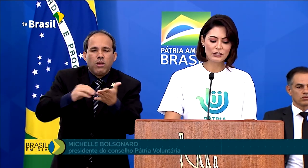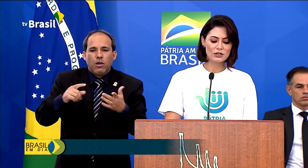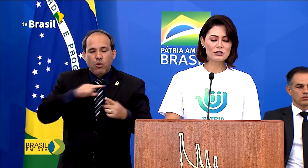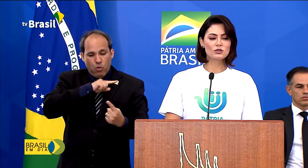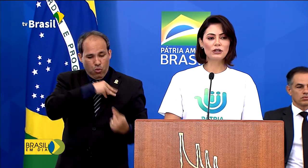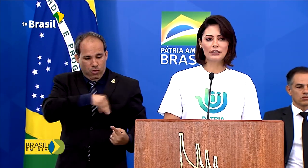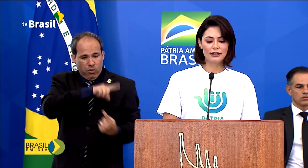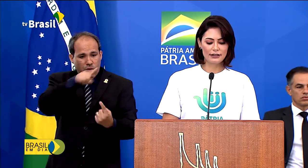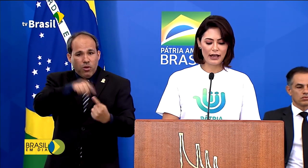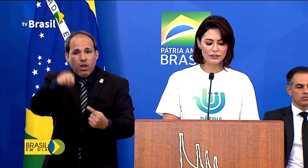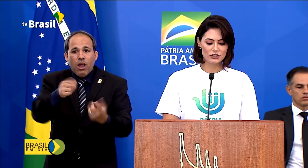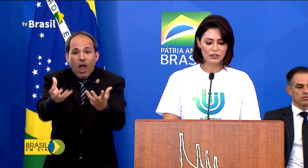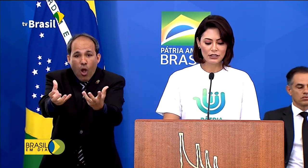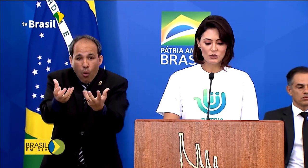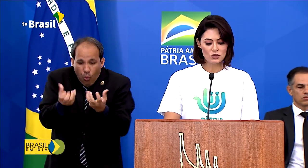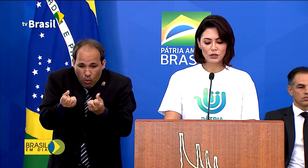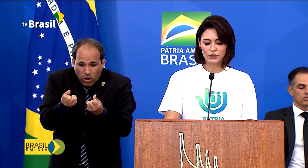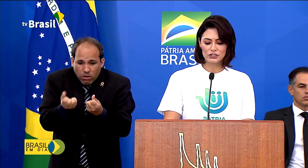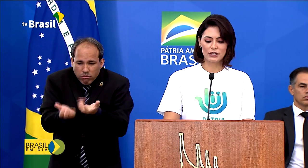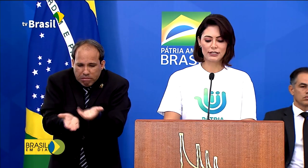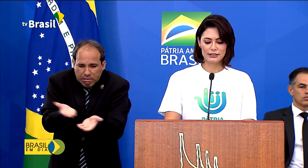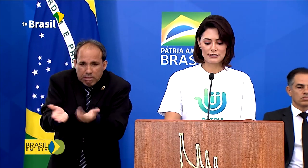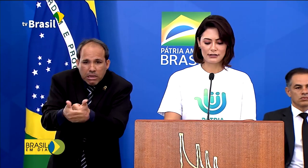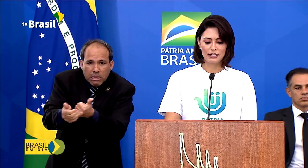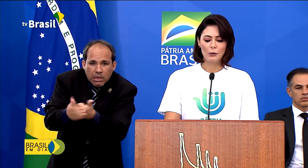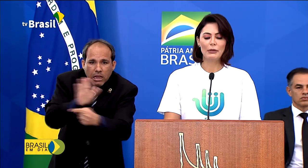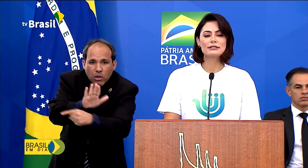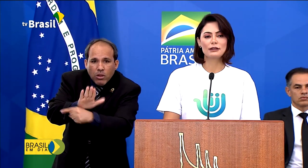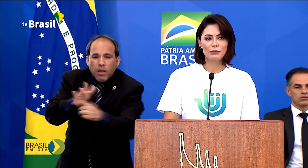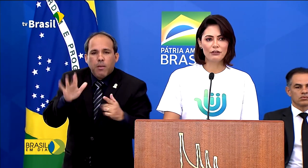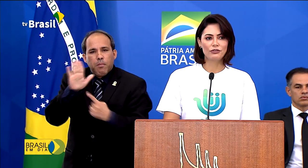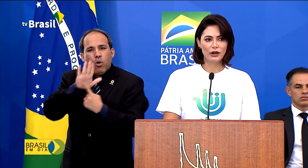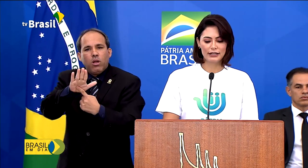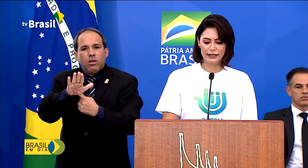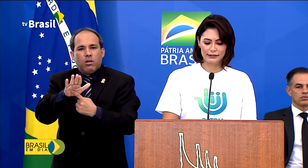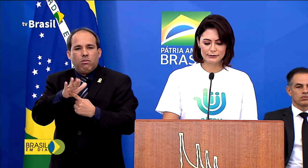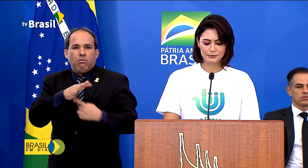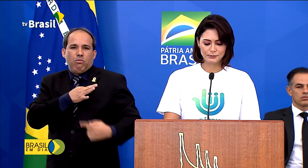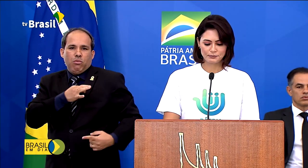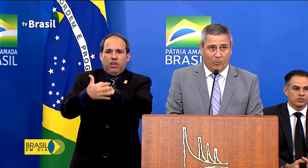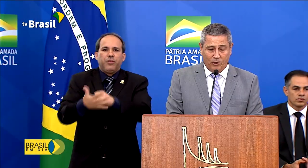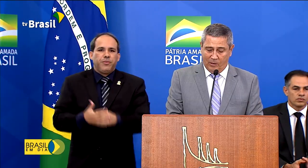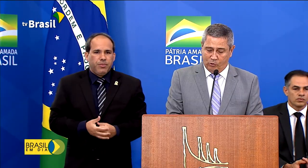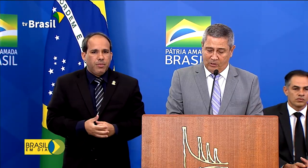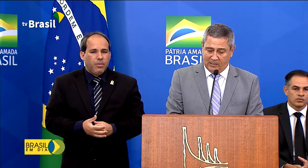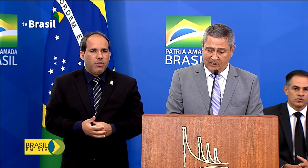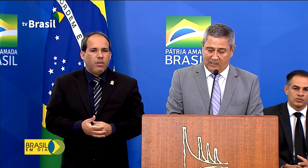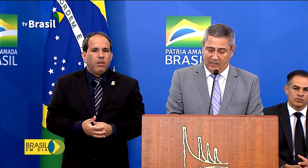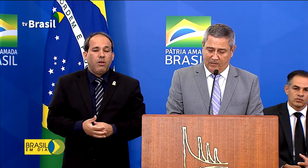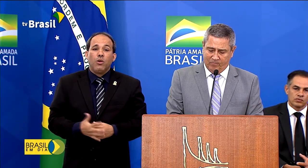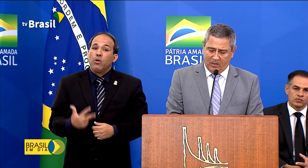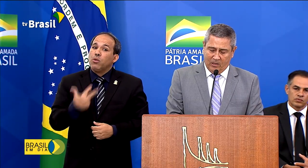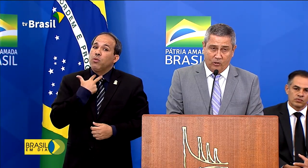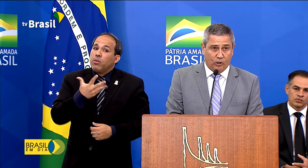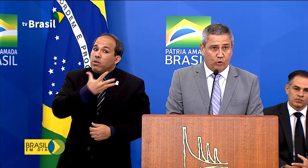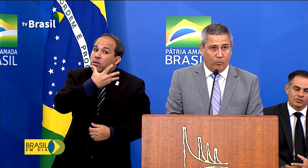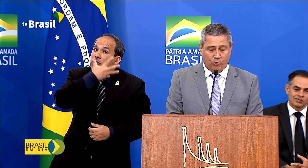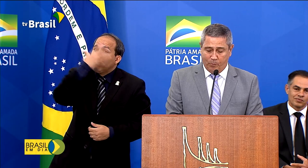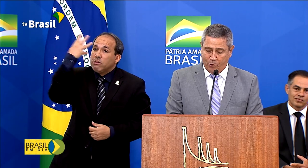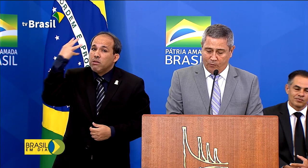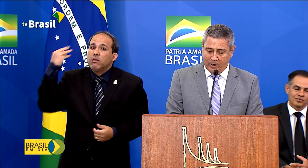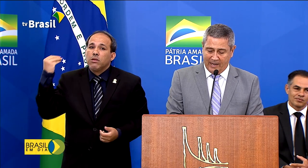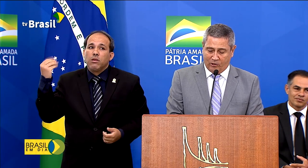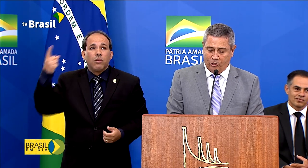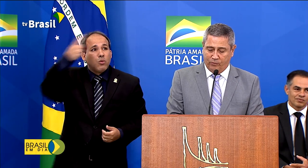demonstrar nossa solidariedade, não só durante a crise, mas também fora dela. Não podemos nos esquecer de que